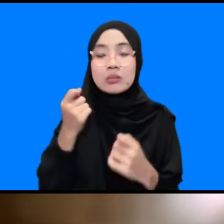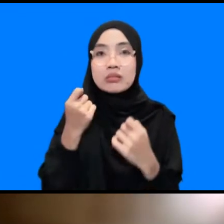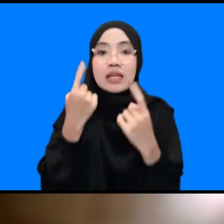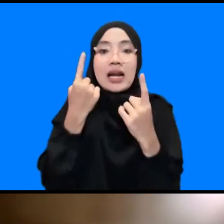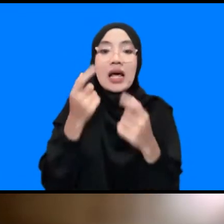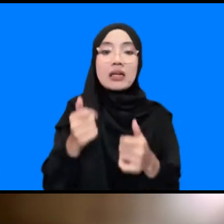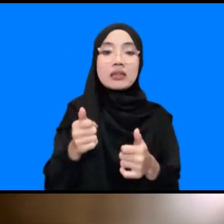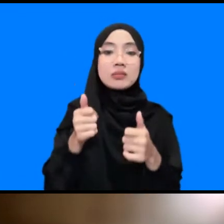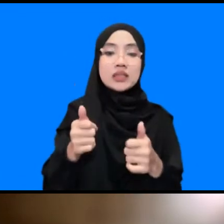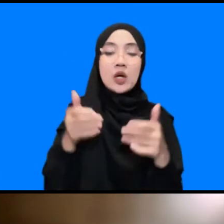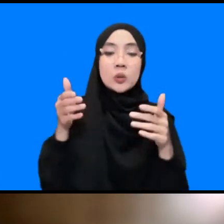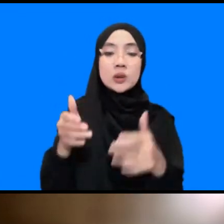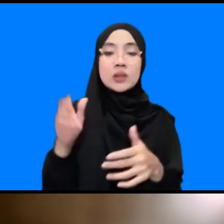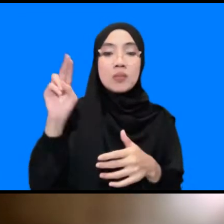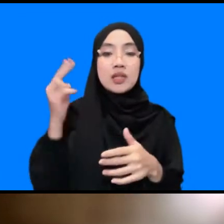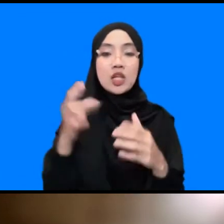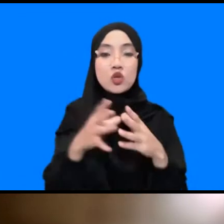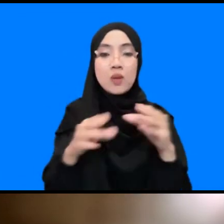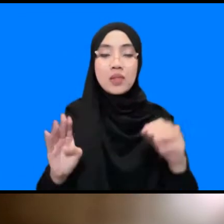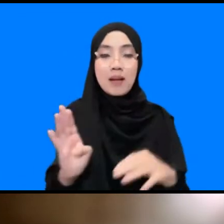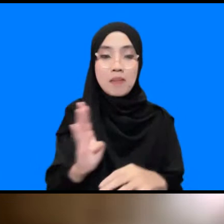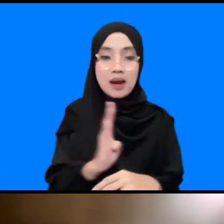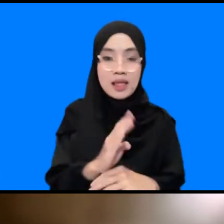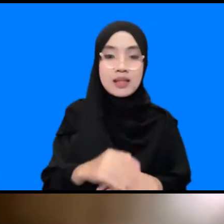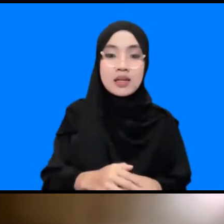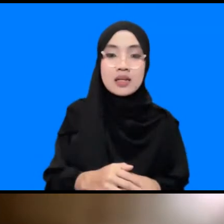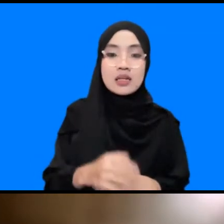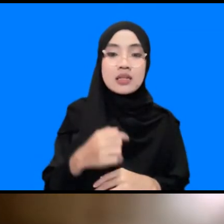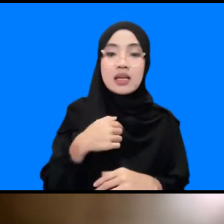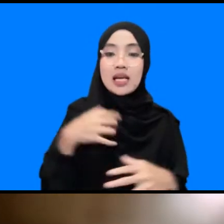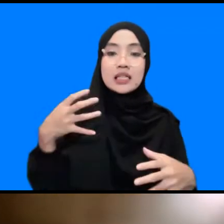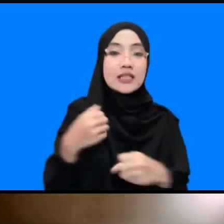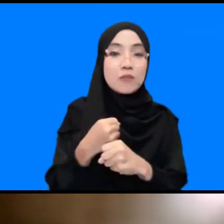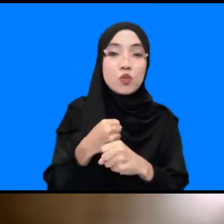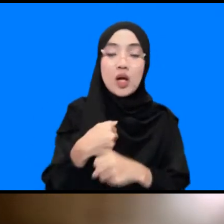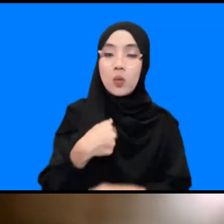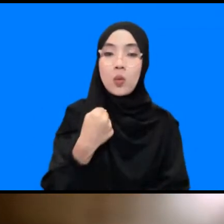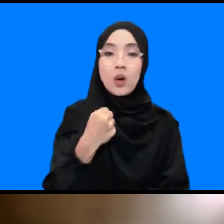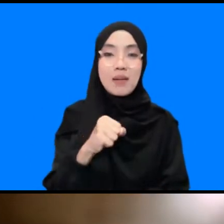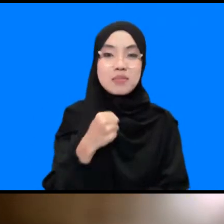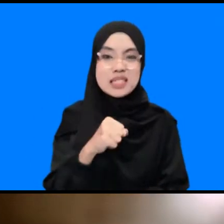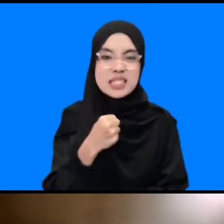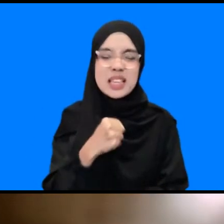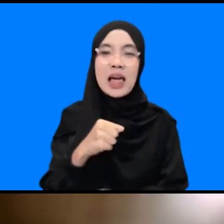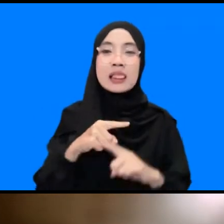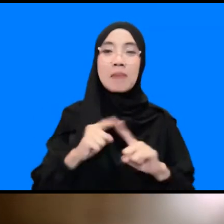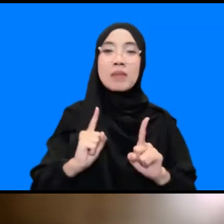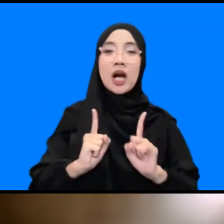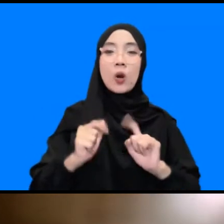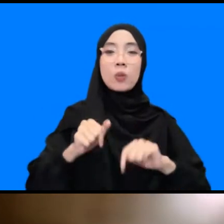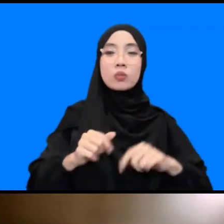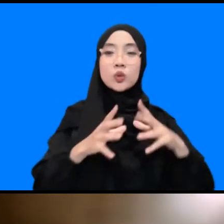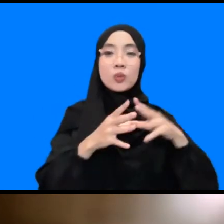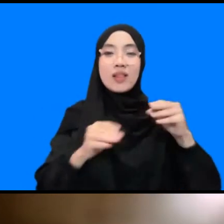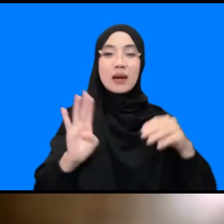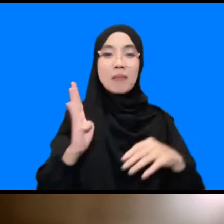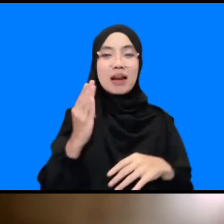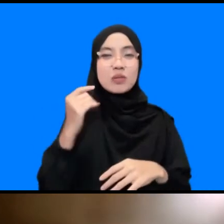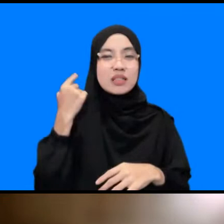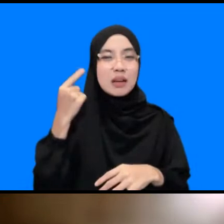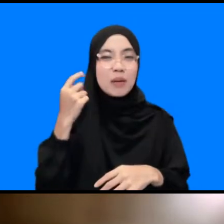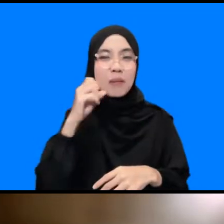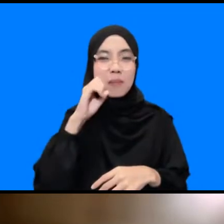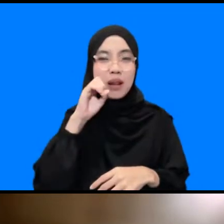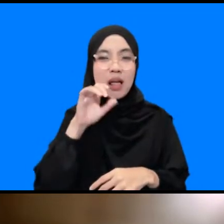sepertinya apa ya saya tidak berani mengambil kesimpulan tapi khususnya kalau di Sumatera Barat kita sering bilang alah